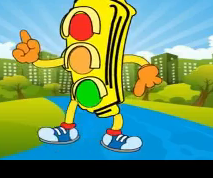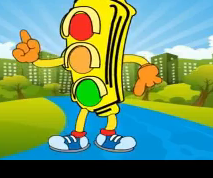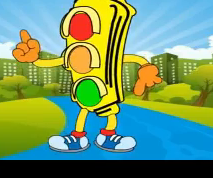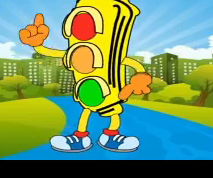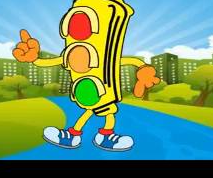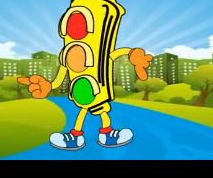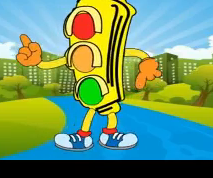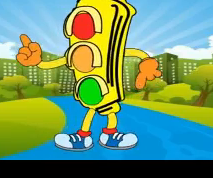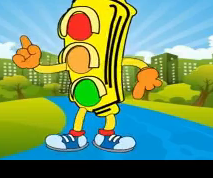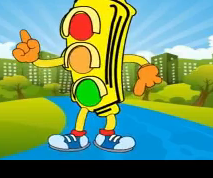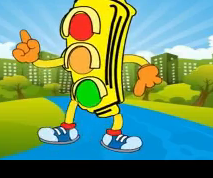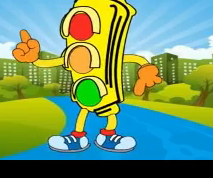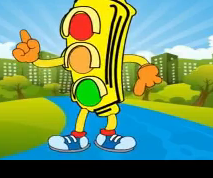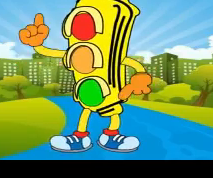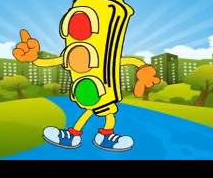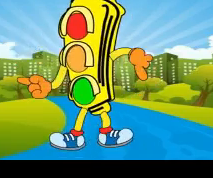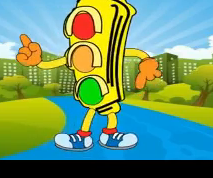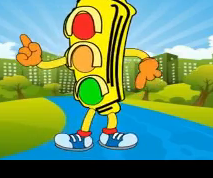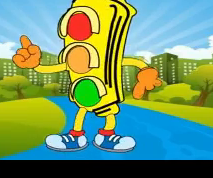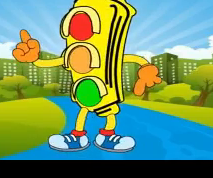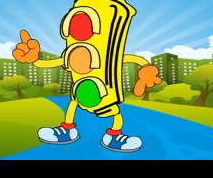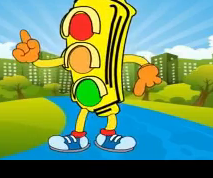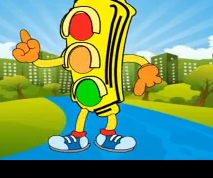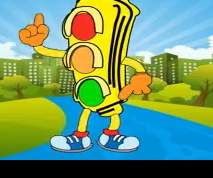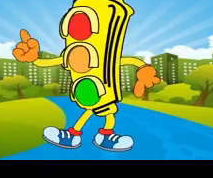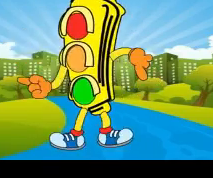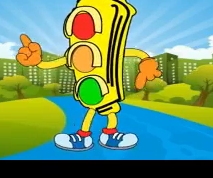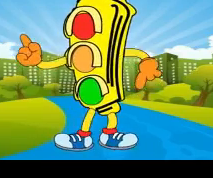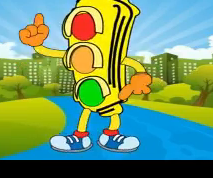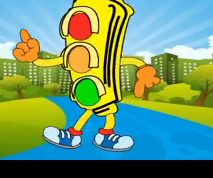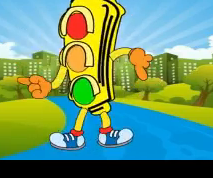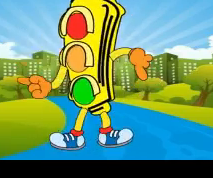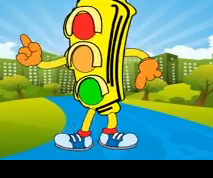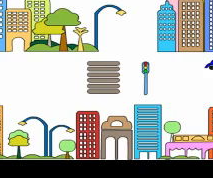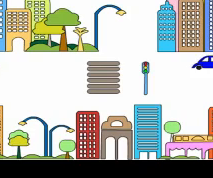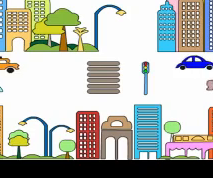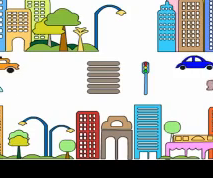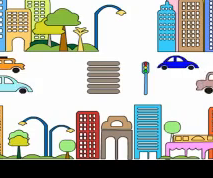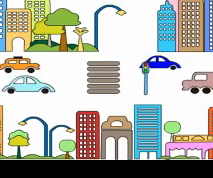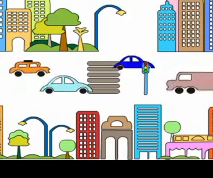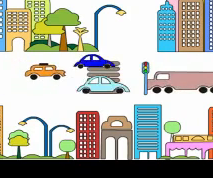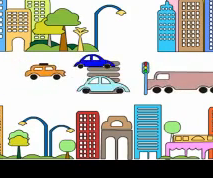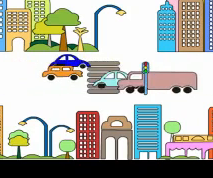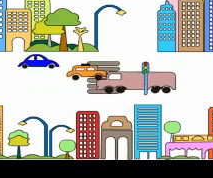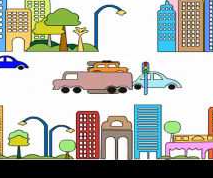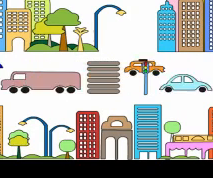camaleón. Voy cambiando de color, y te llamo la atención.